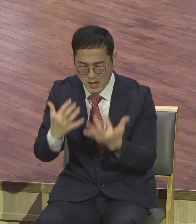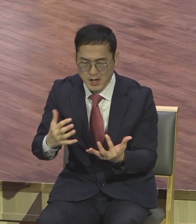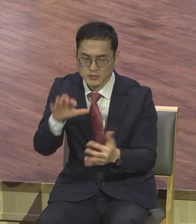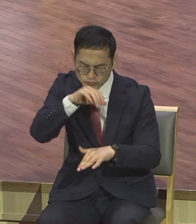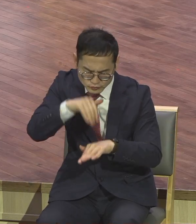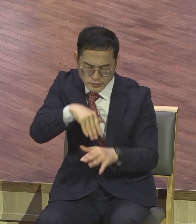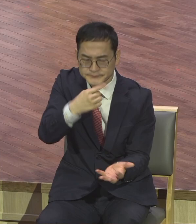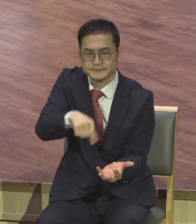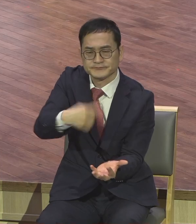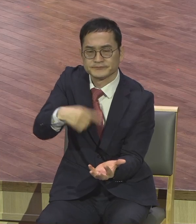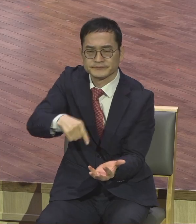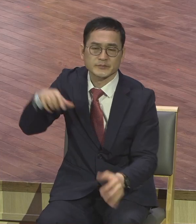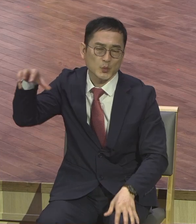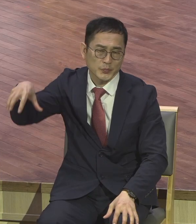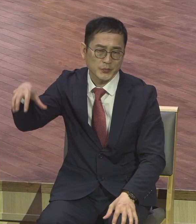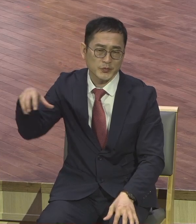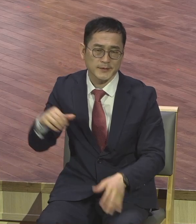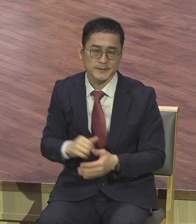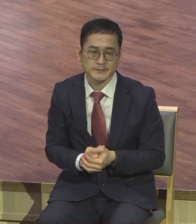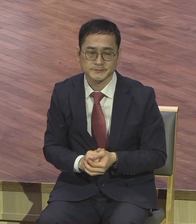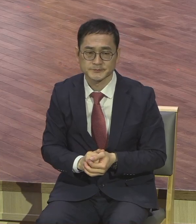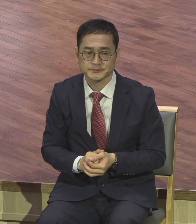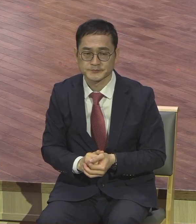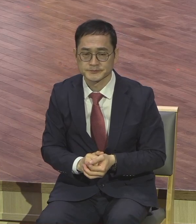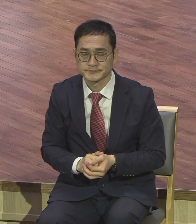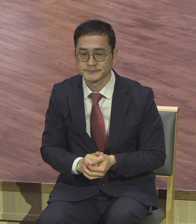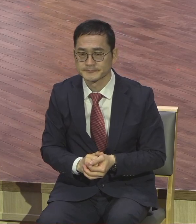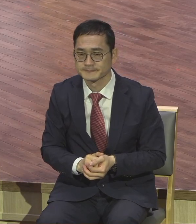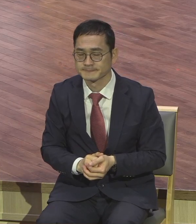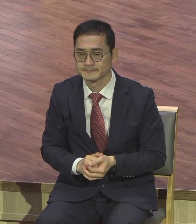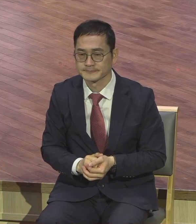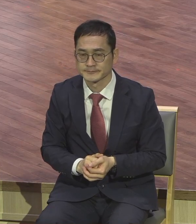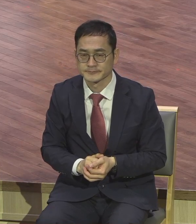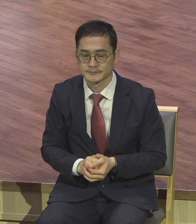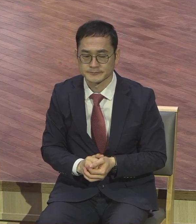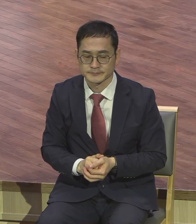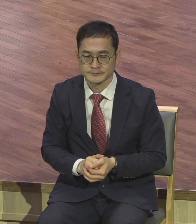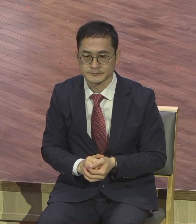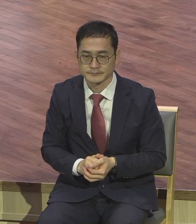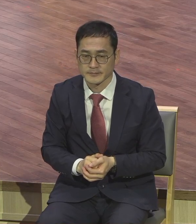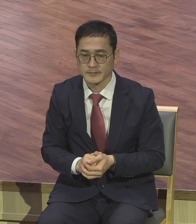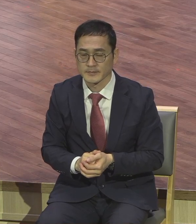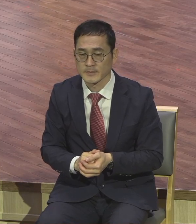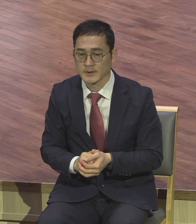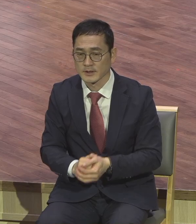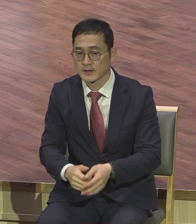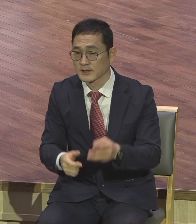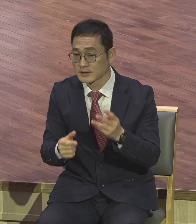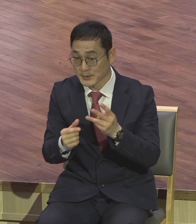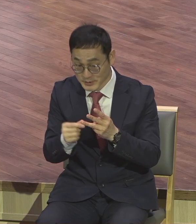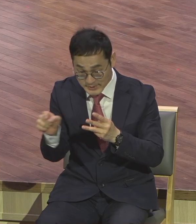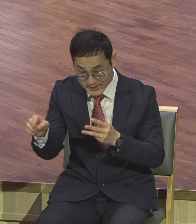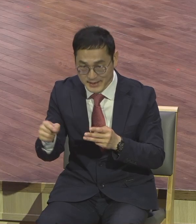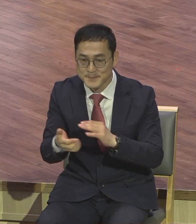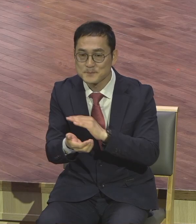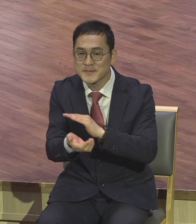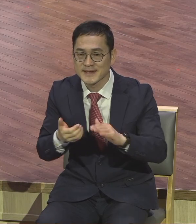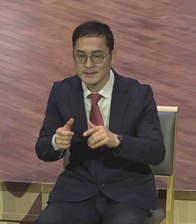목회자를 깨우치는 미리 갓기. 그다음 미리 확장입니다. 선별해서, 그곳에서